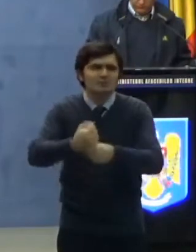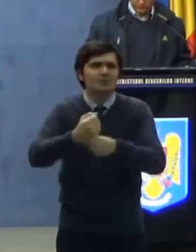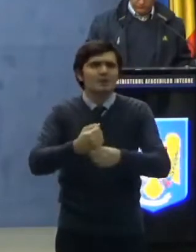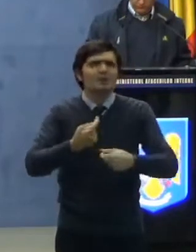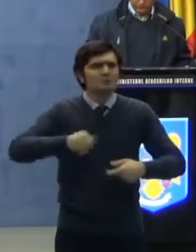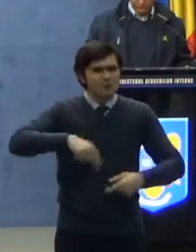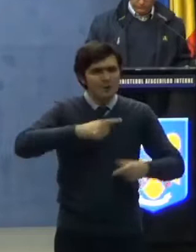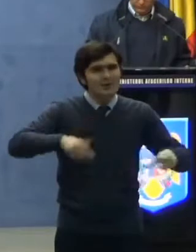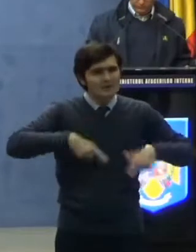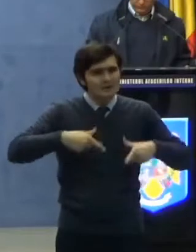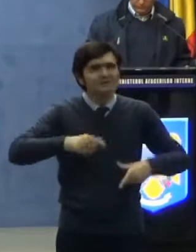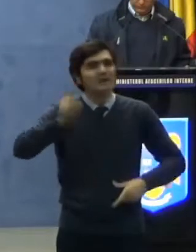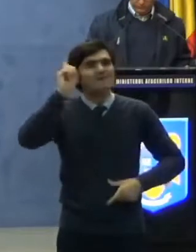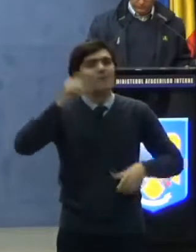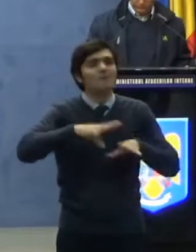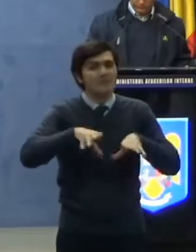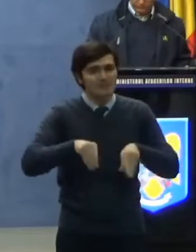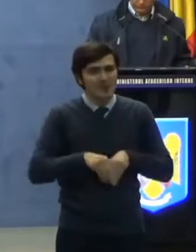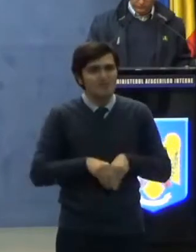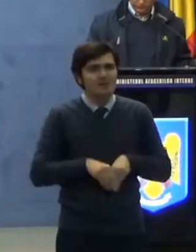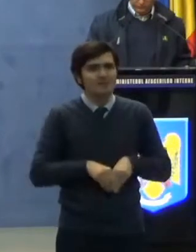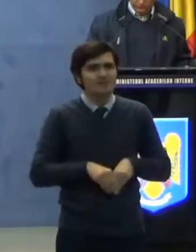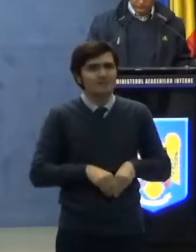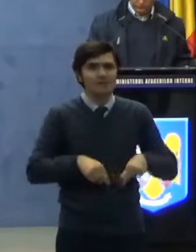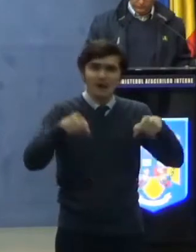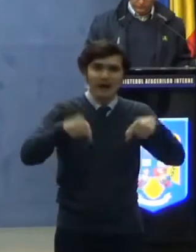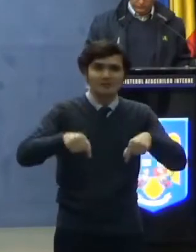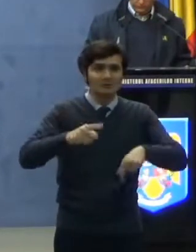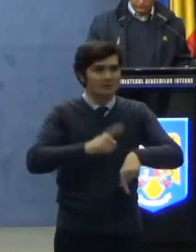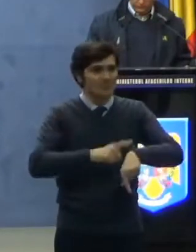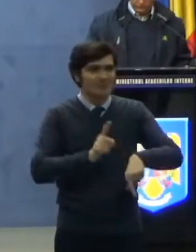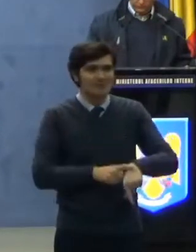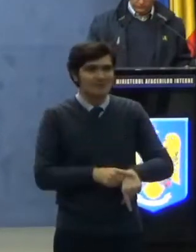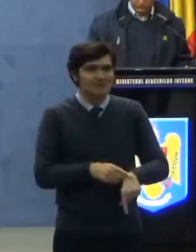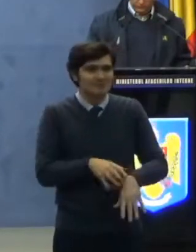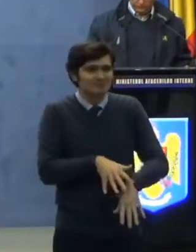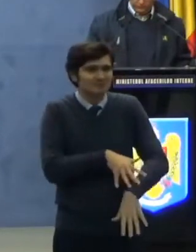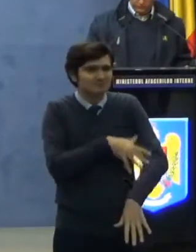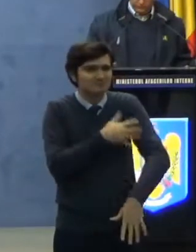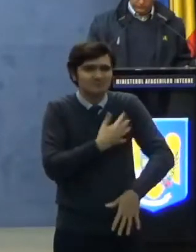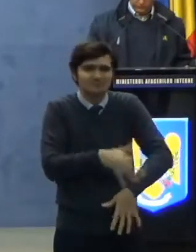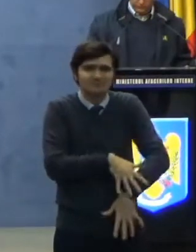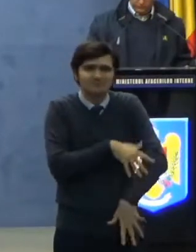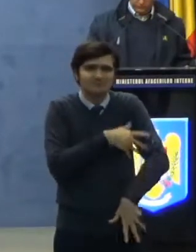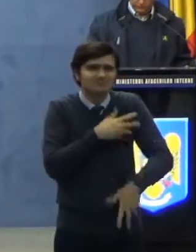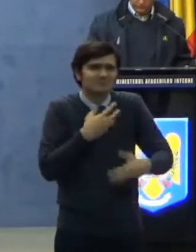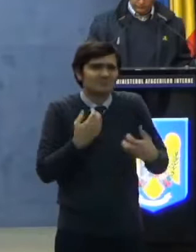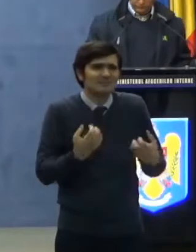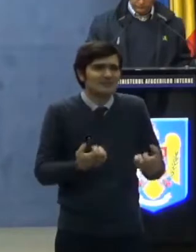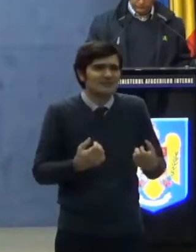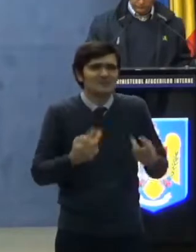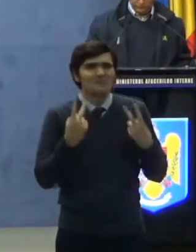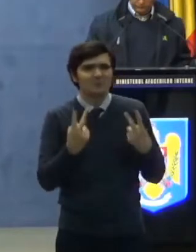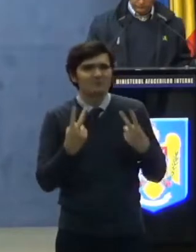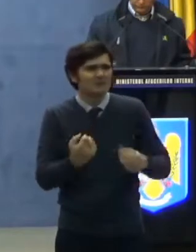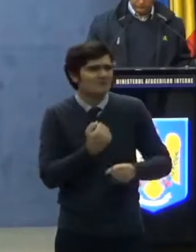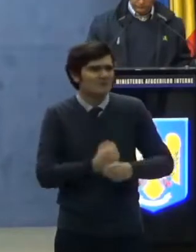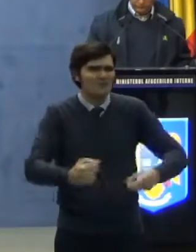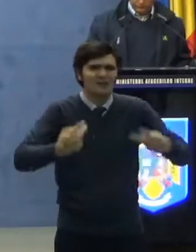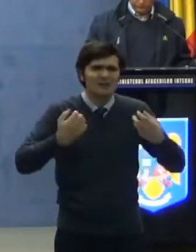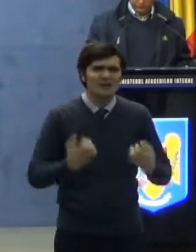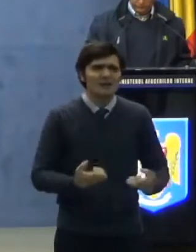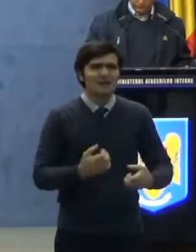fi împreună. În aceste momente delicate, importante și extrem de grele,